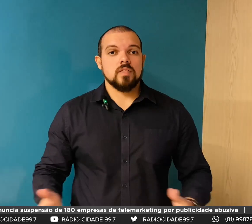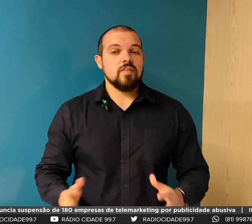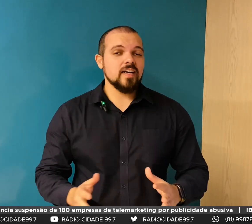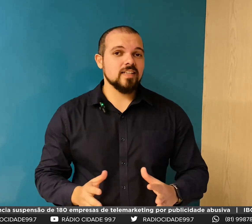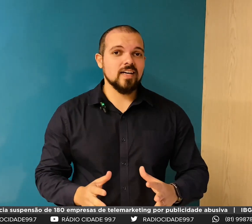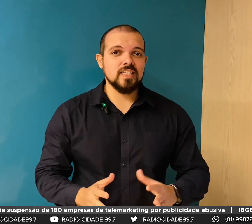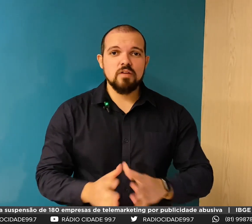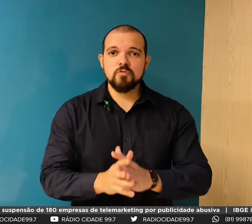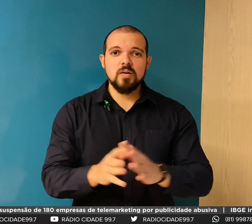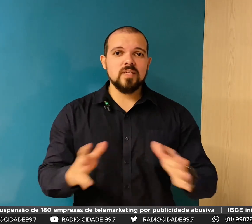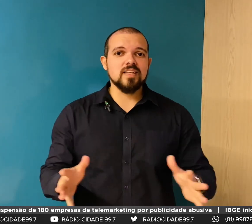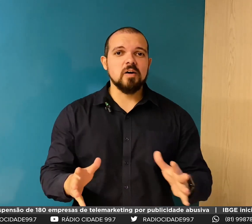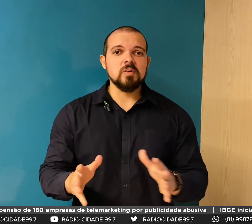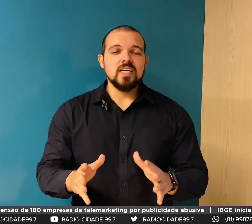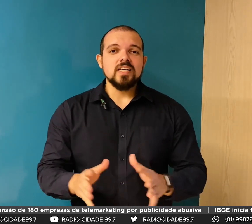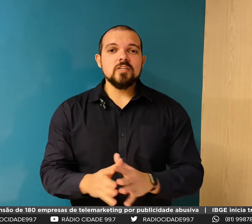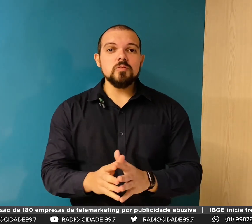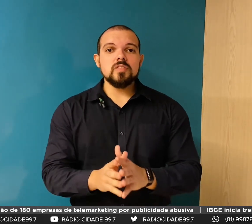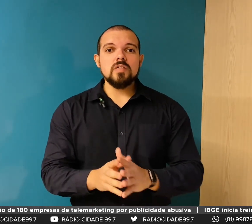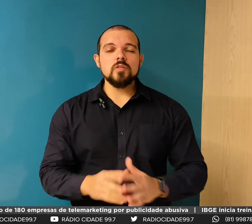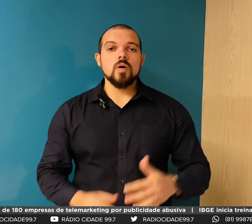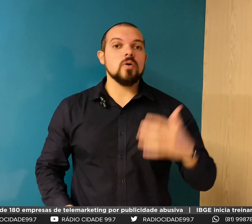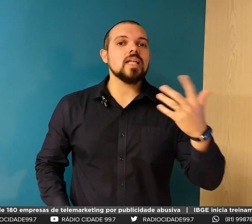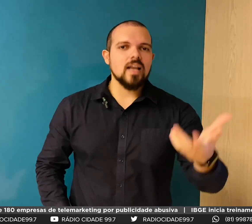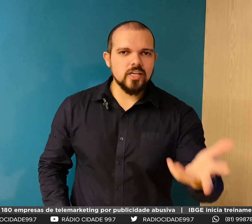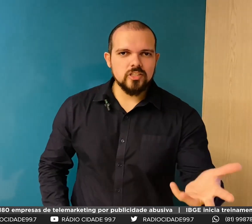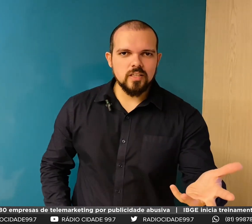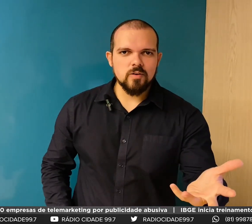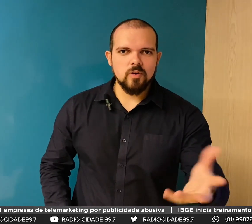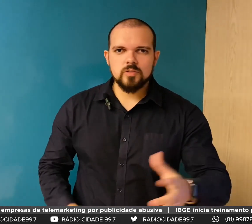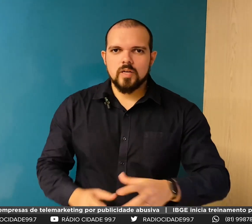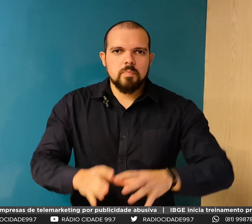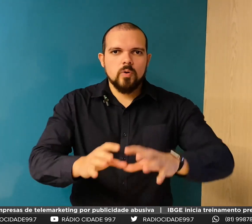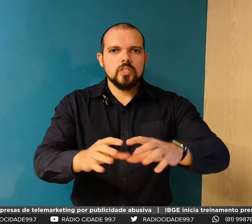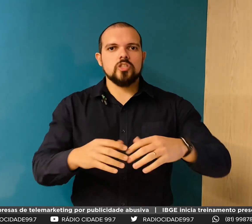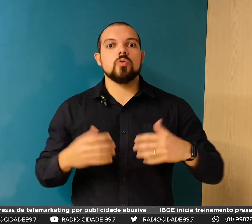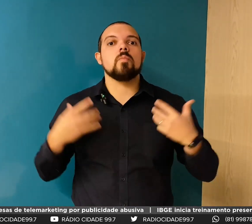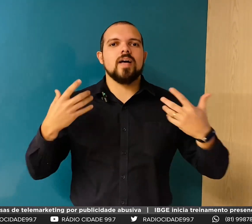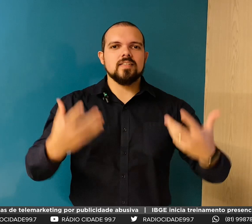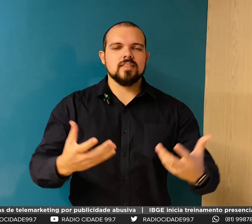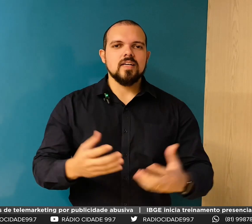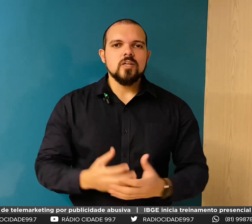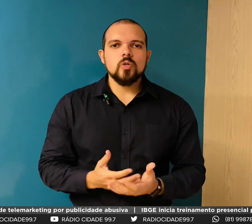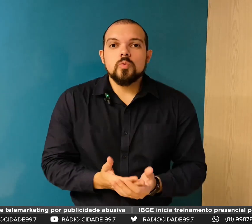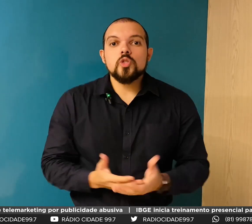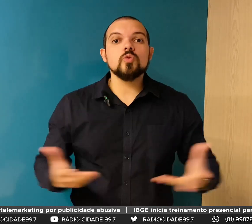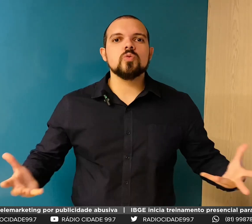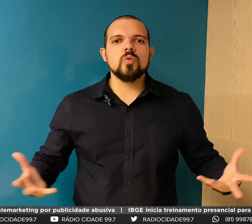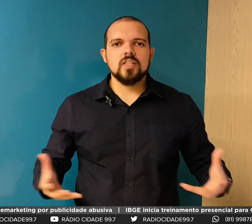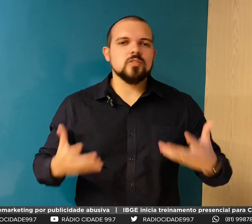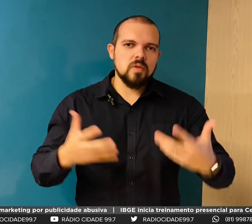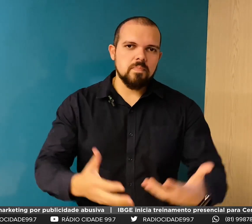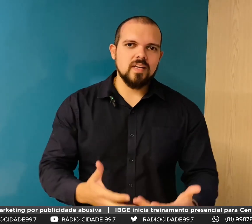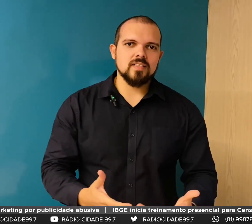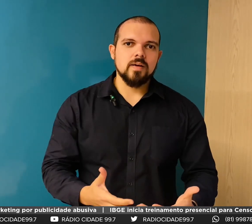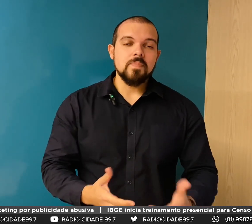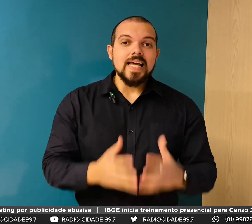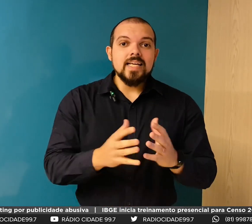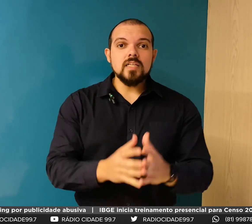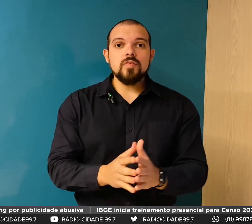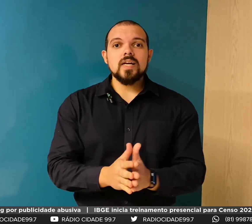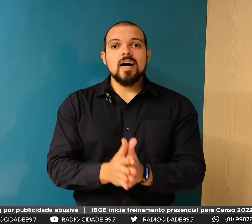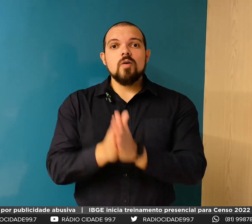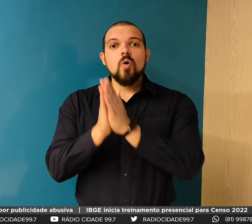meu negócio? Na verdade, é fundamental. Inclusive, numa modelagem de negócio, que é por onde a gente começa toda a estrutura da sua